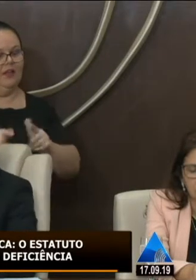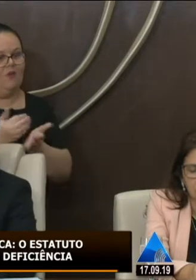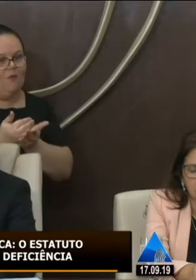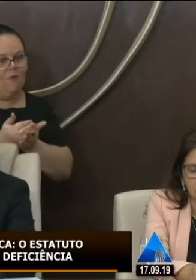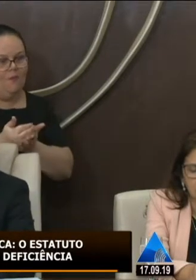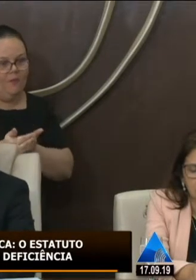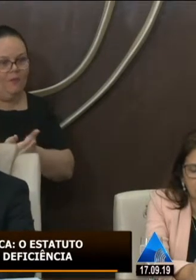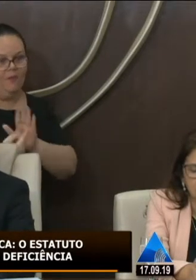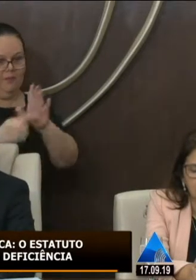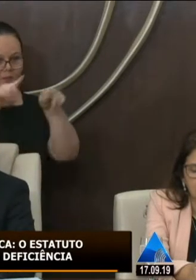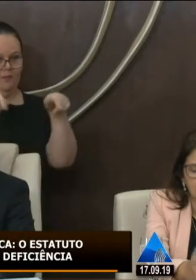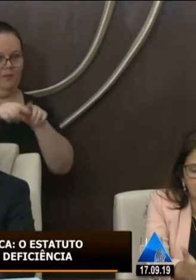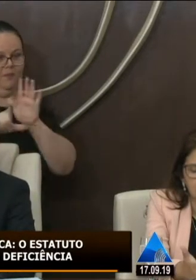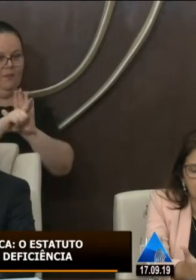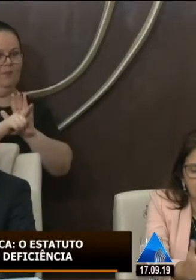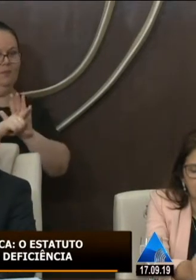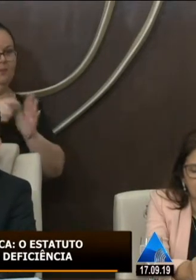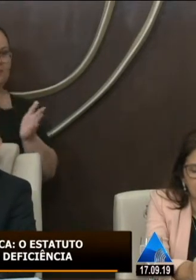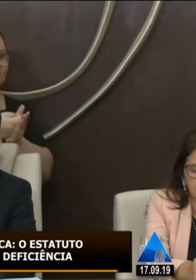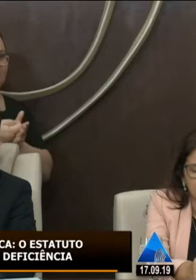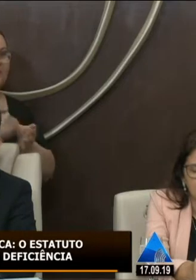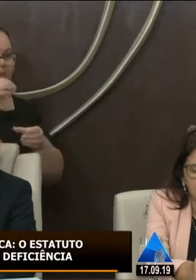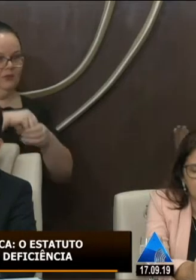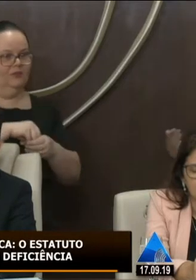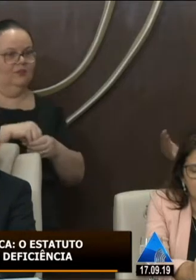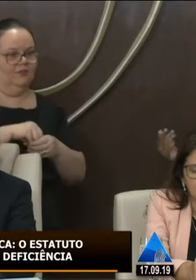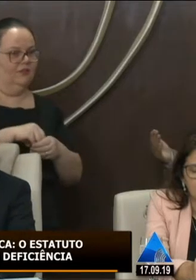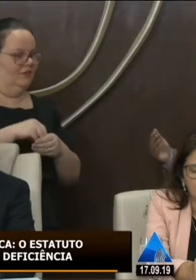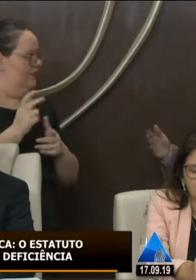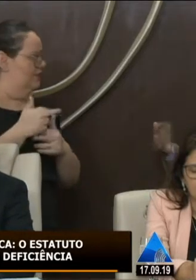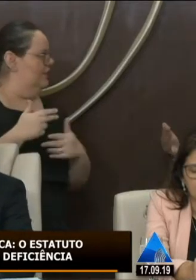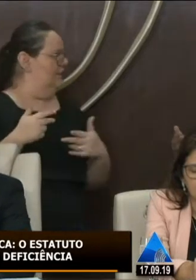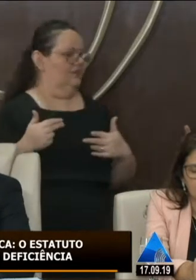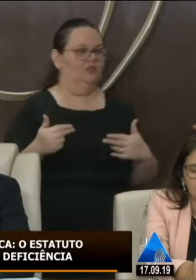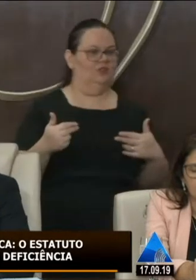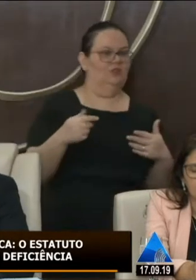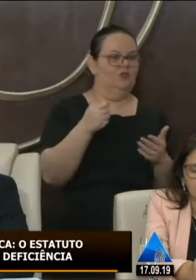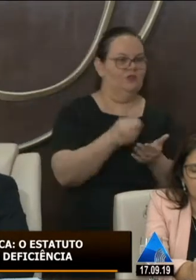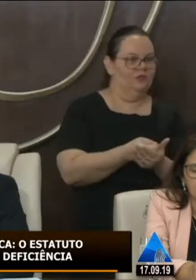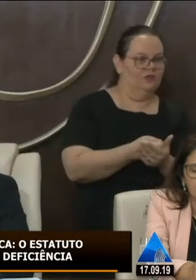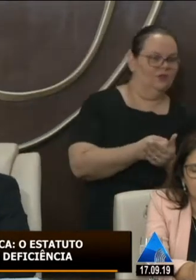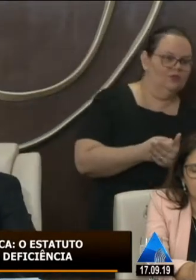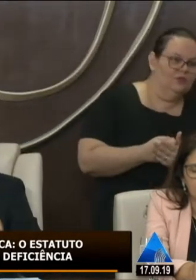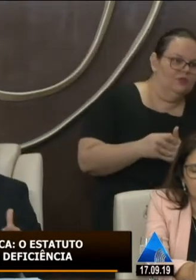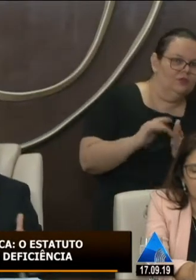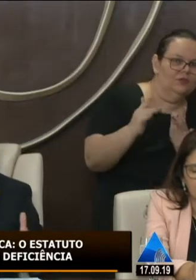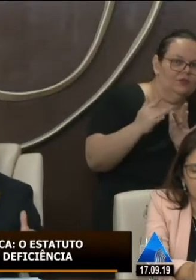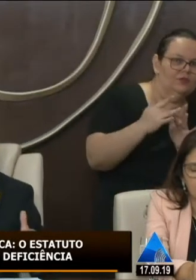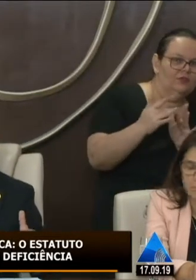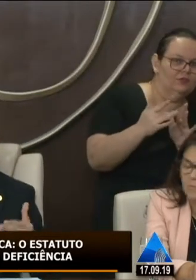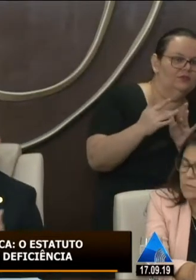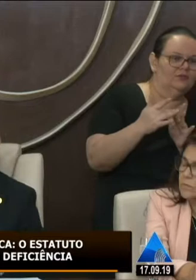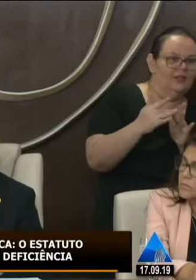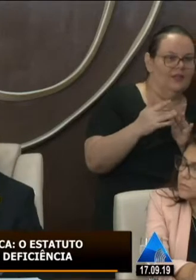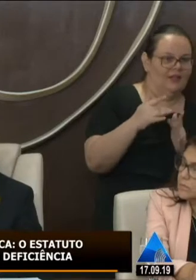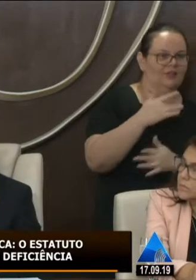um projeto de lei que garantia dentro dos órgãos públicos ligados à saúde para que lá pudesse ter